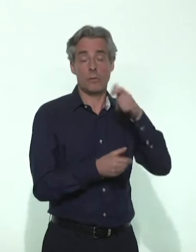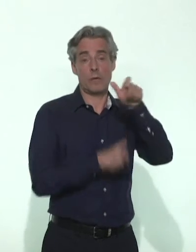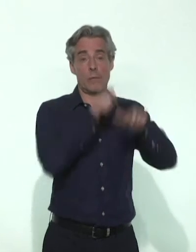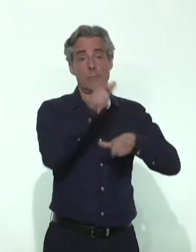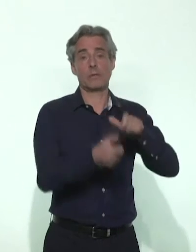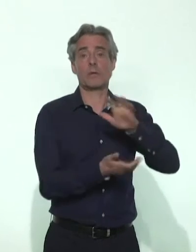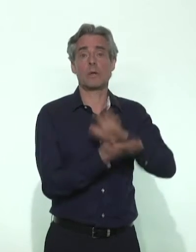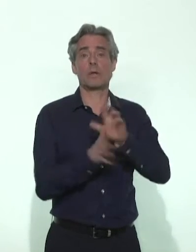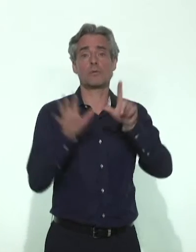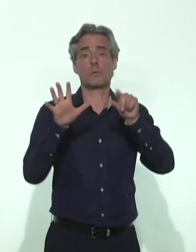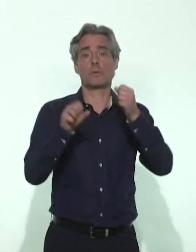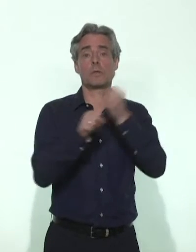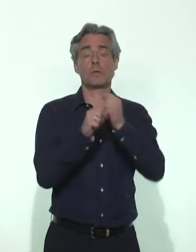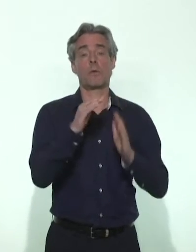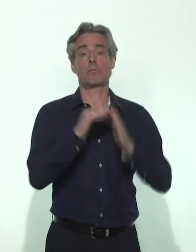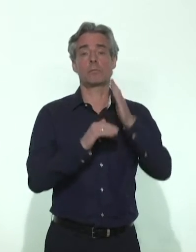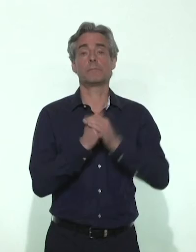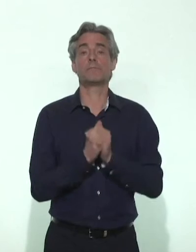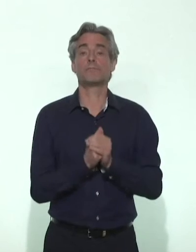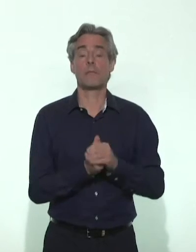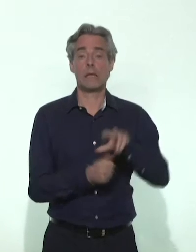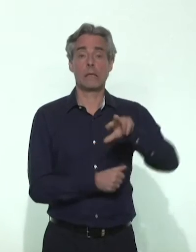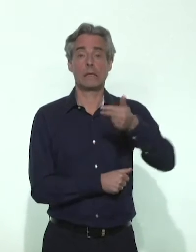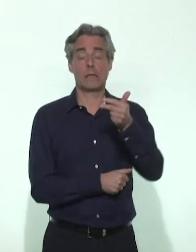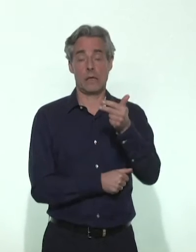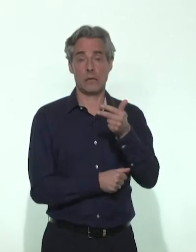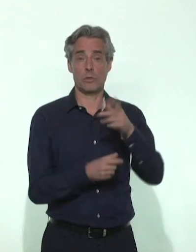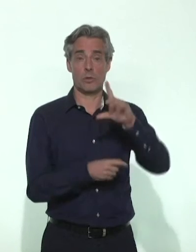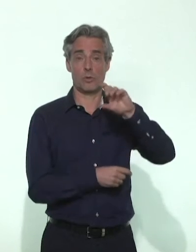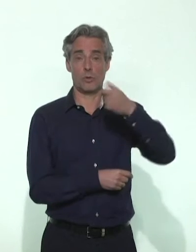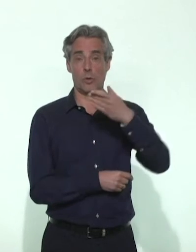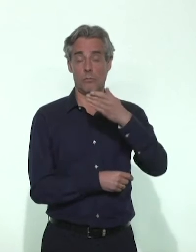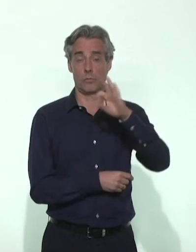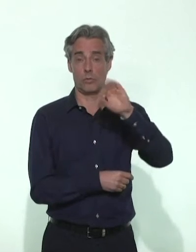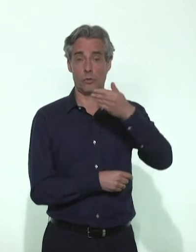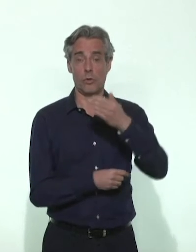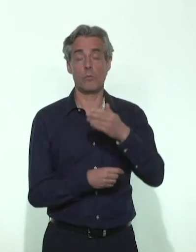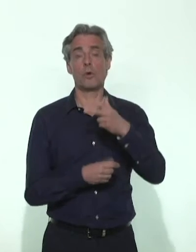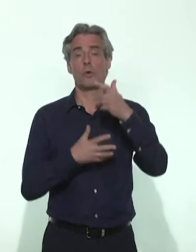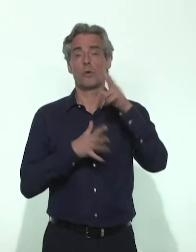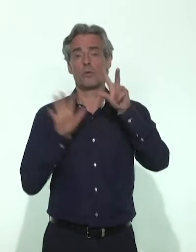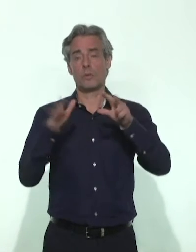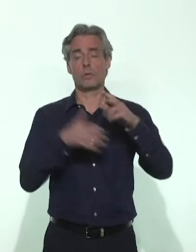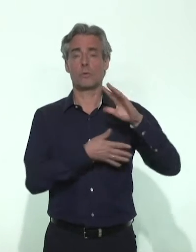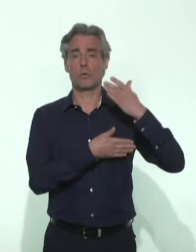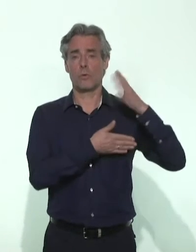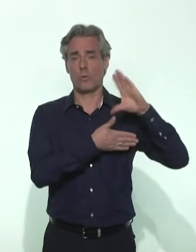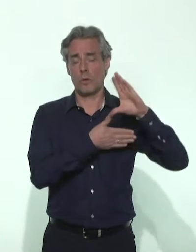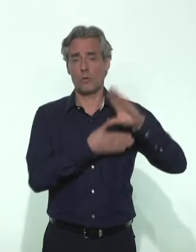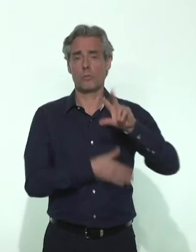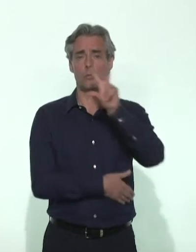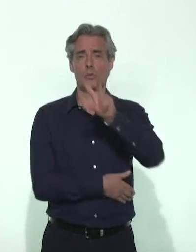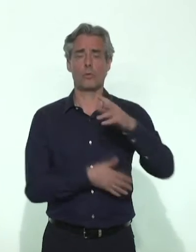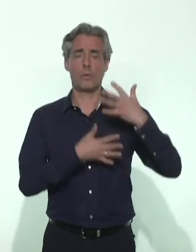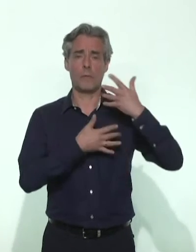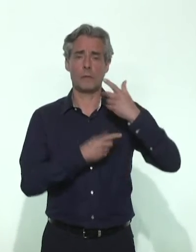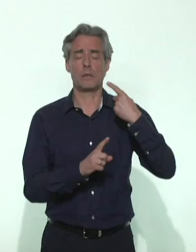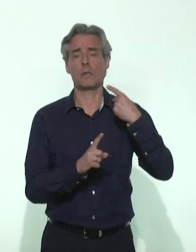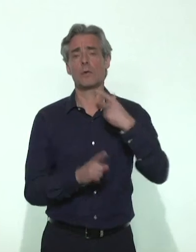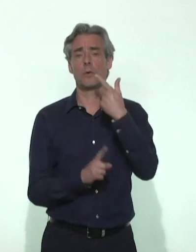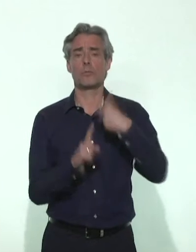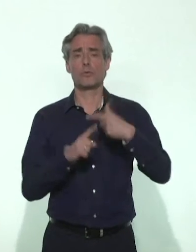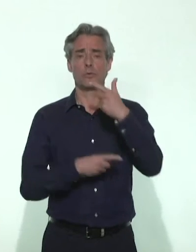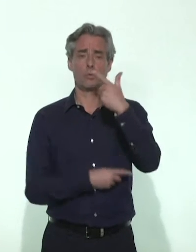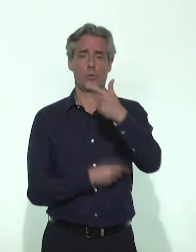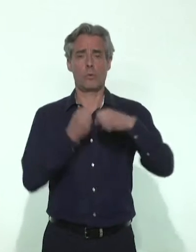plus de 70 ans, dont 13 décès en Outre-mer, 8 en Guadeloupe, 3 en Martinique et 2 à